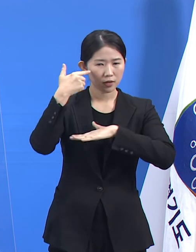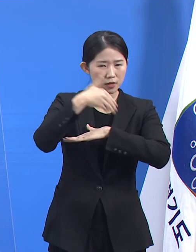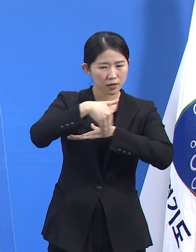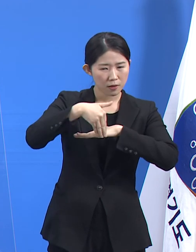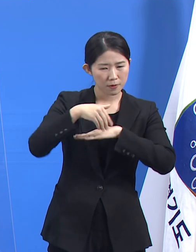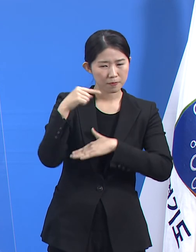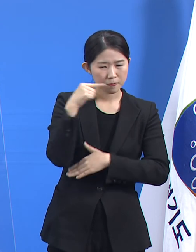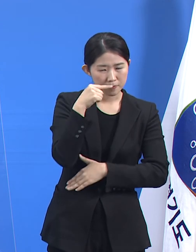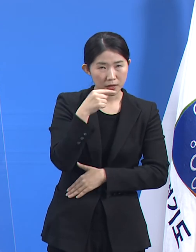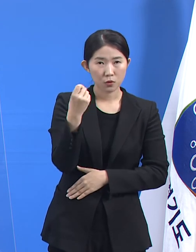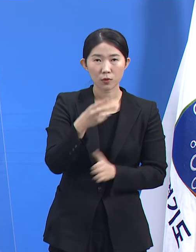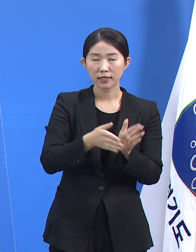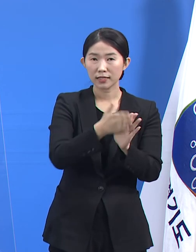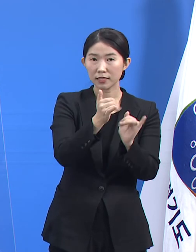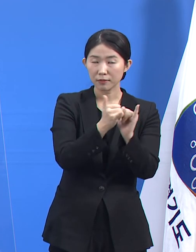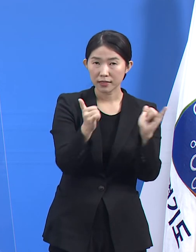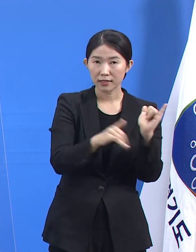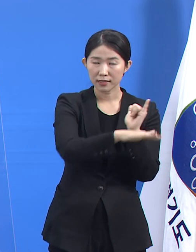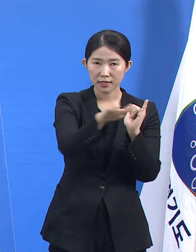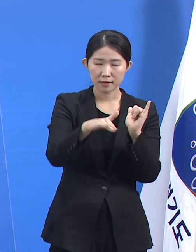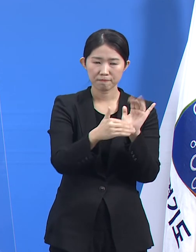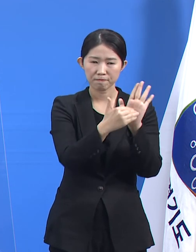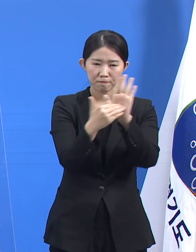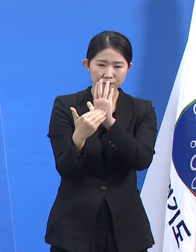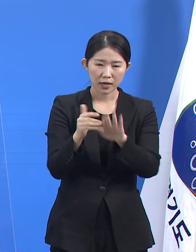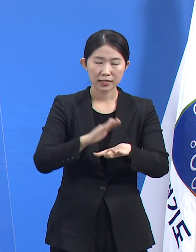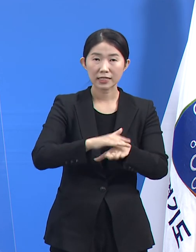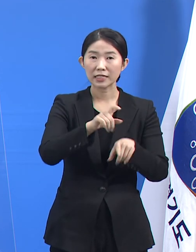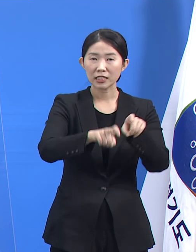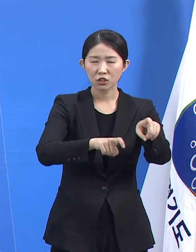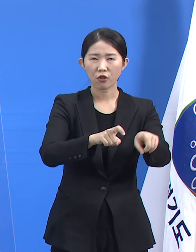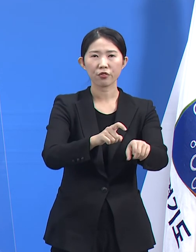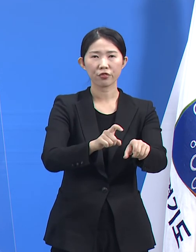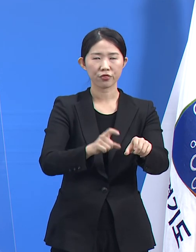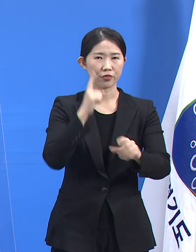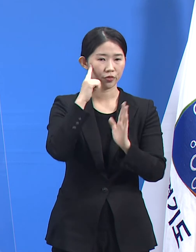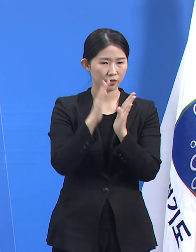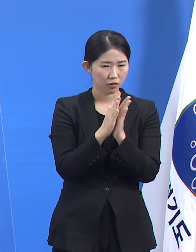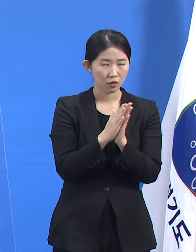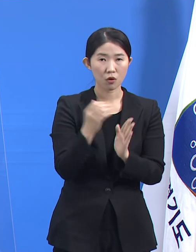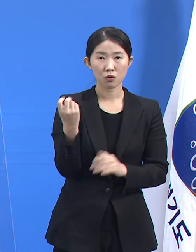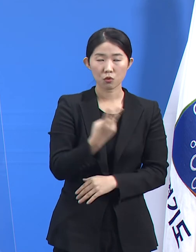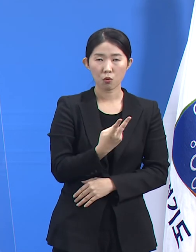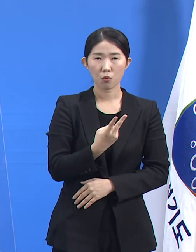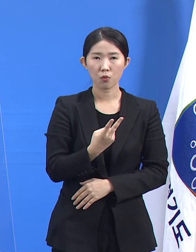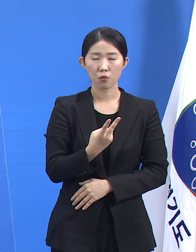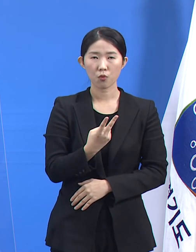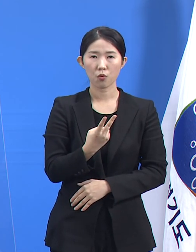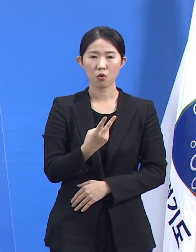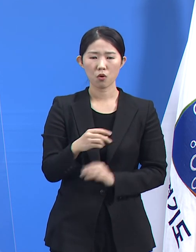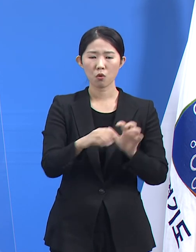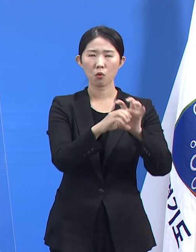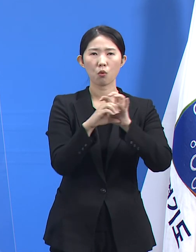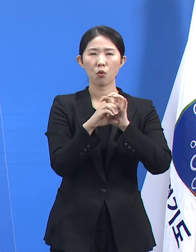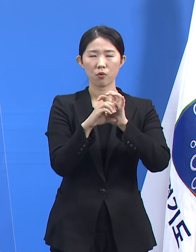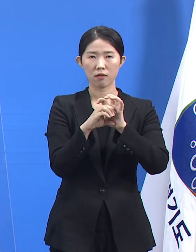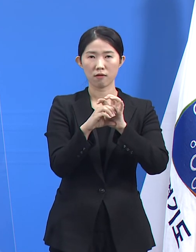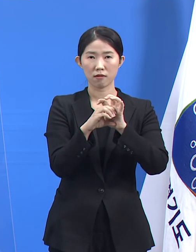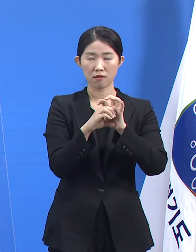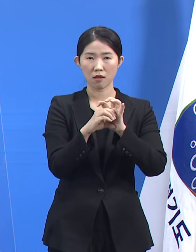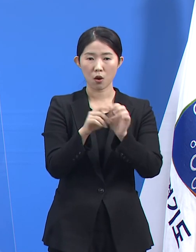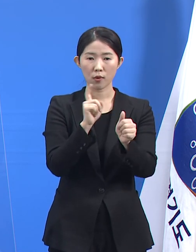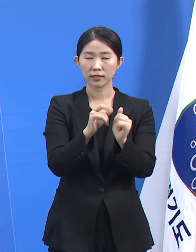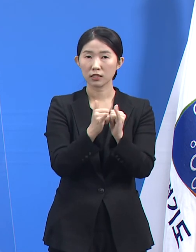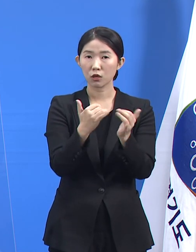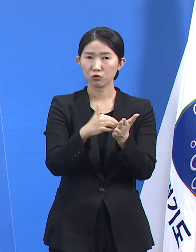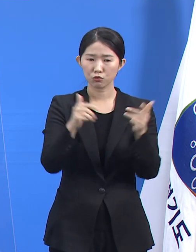실천을 강화하면서 사회적 활동을 늘리면서도 코로나19 감염 확산을 조절해내는 것이 우리 모두의